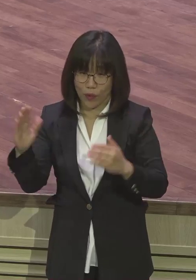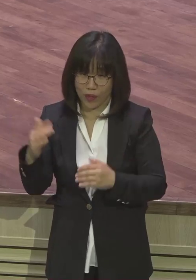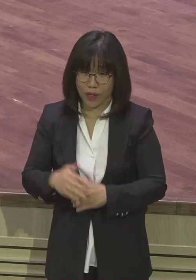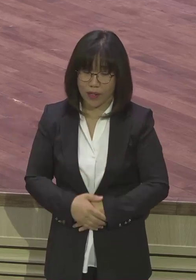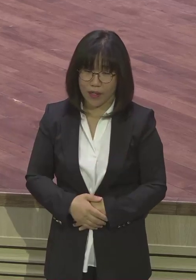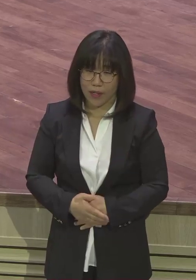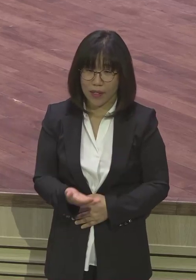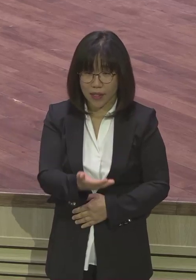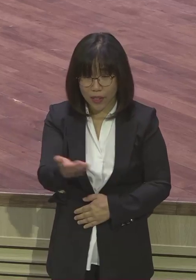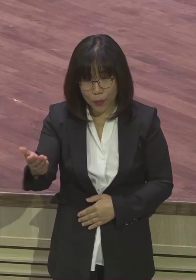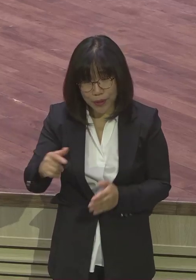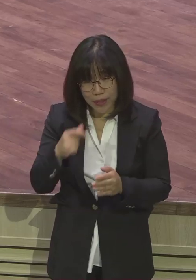인기 짱이요.